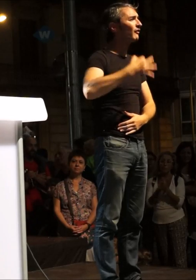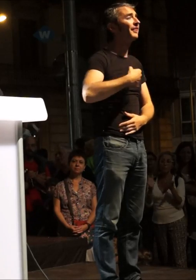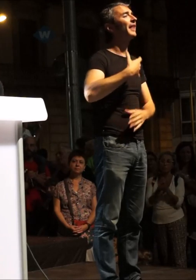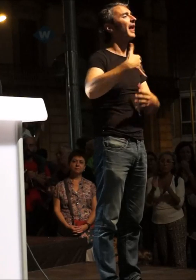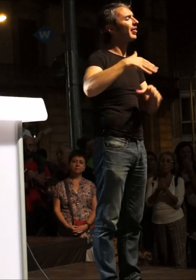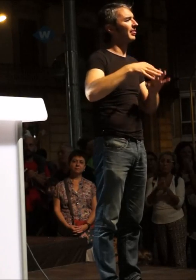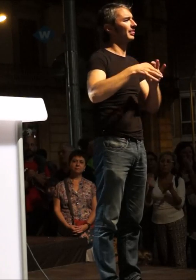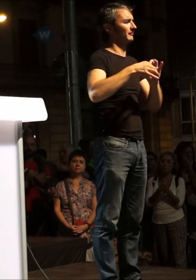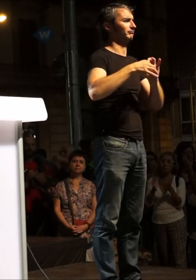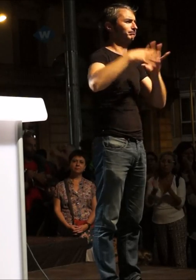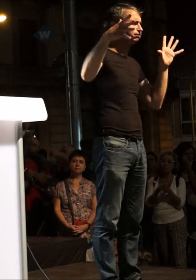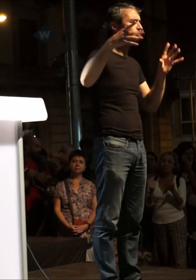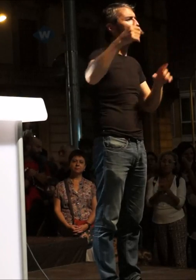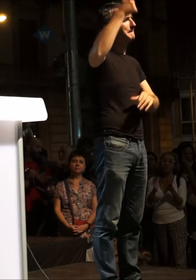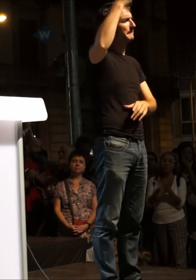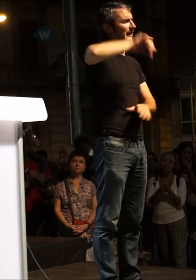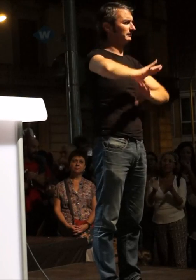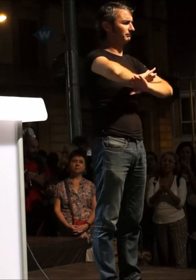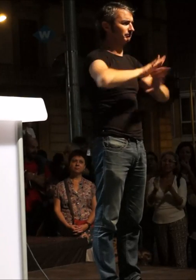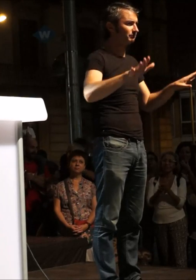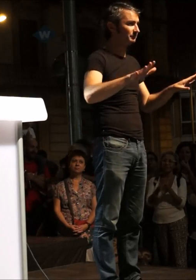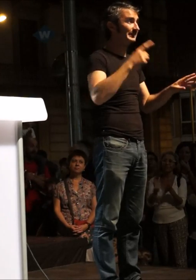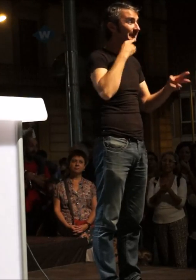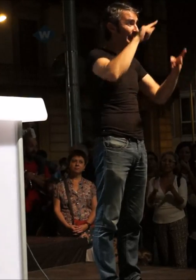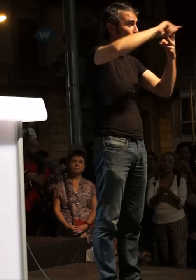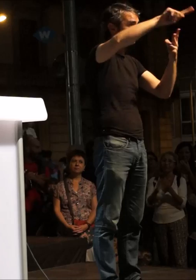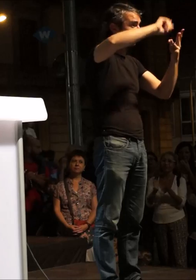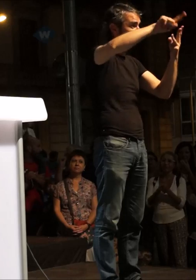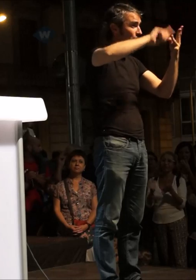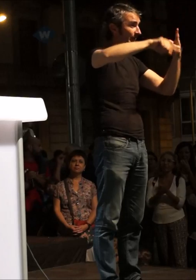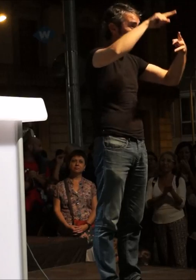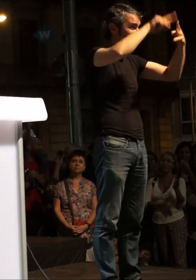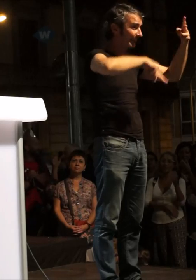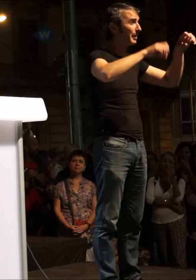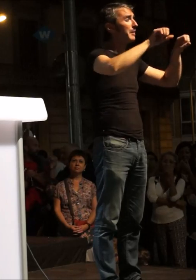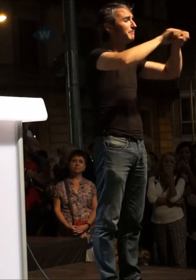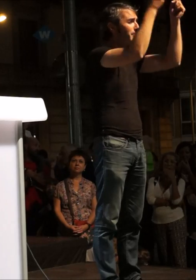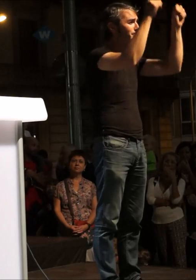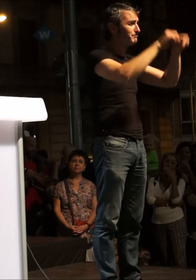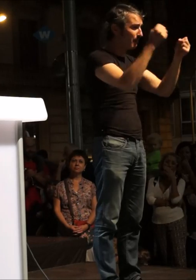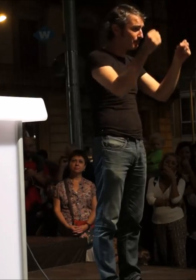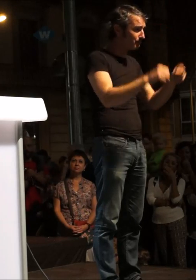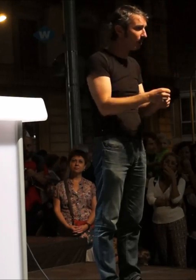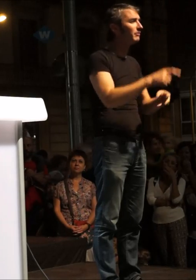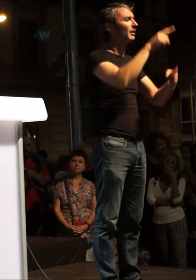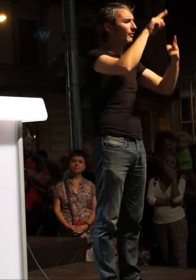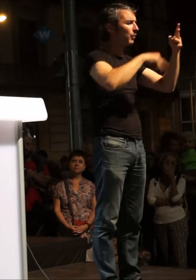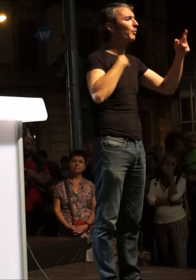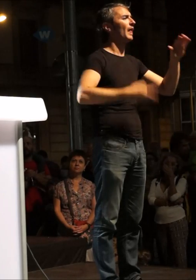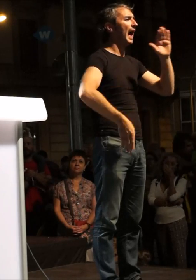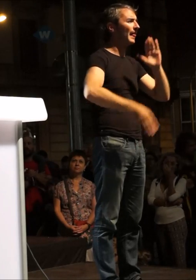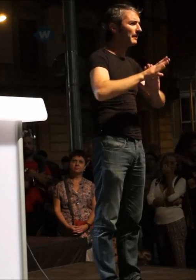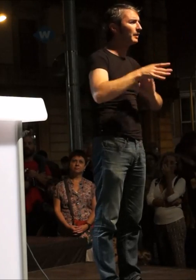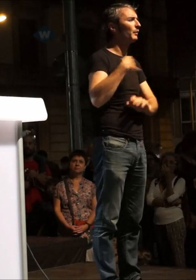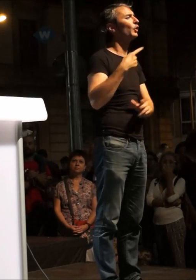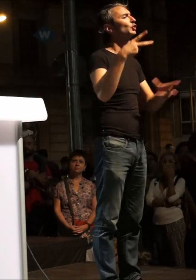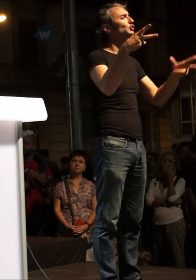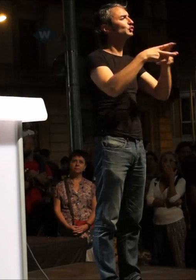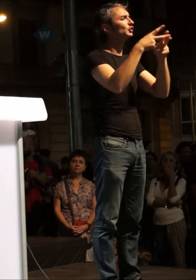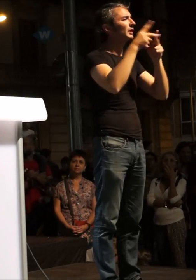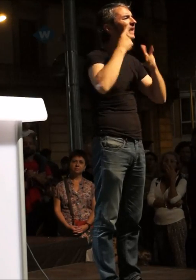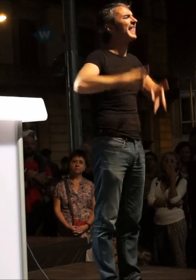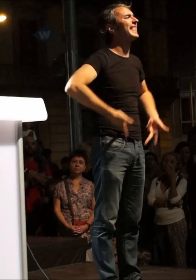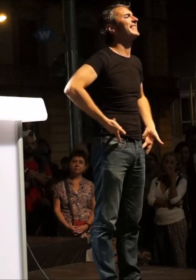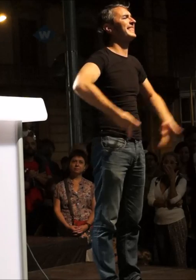ruptura amb el patriarcat. Aquestes tres ruptures són imprescindibles per a poder construir una societat